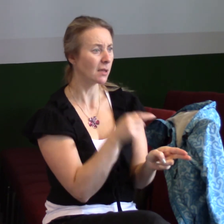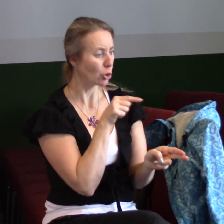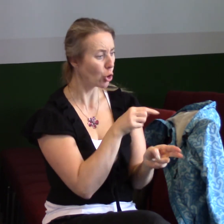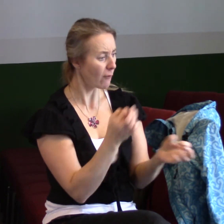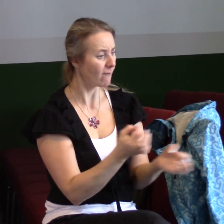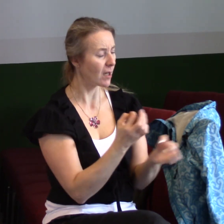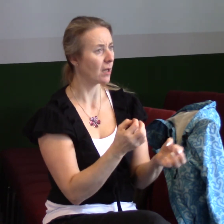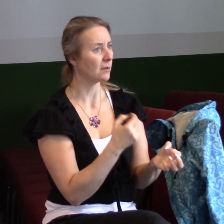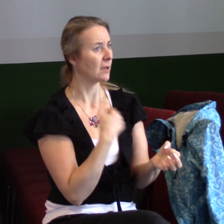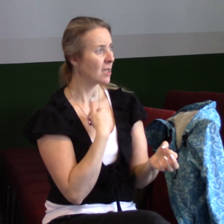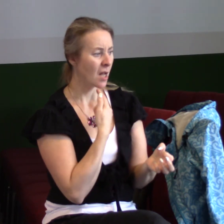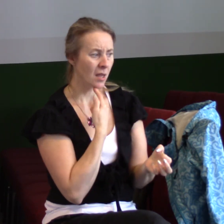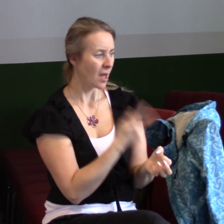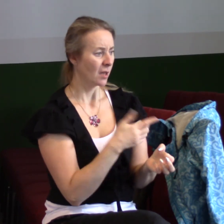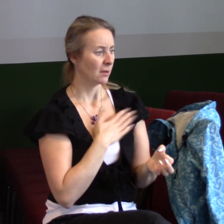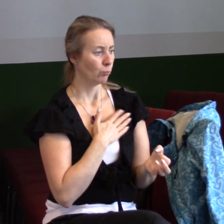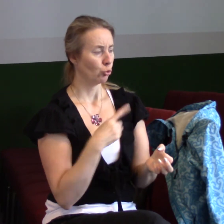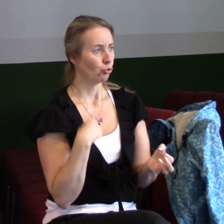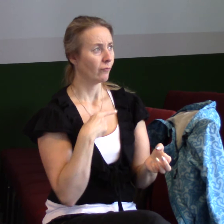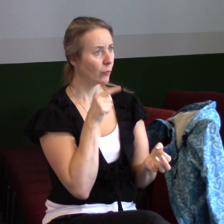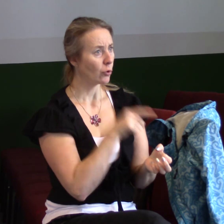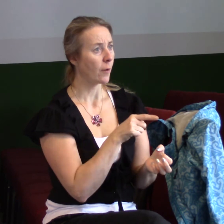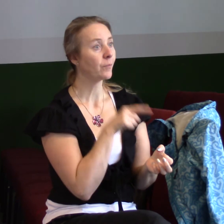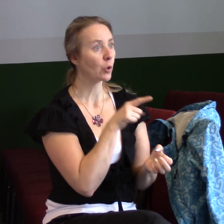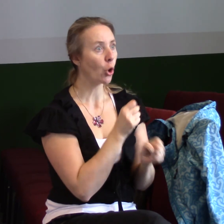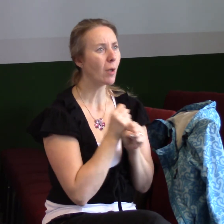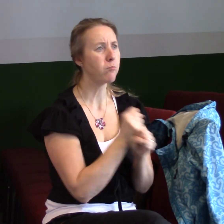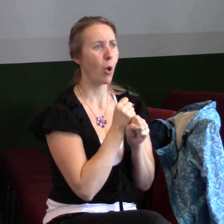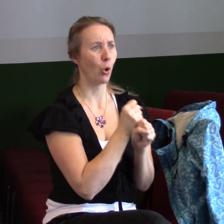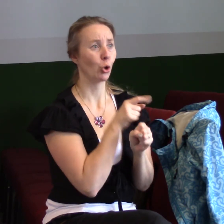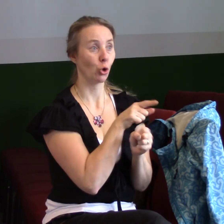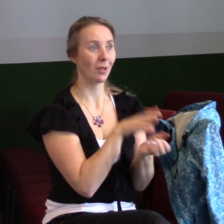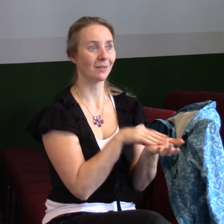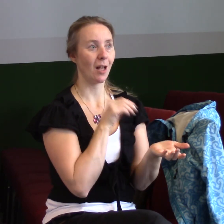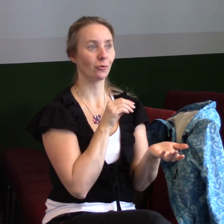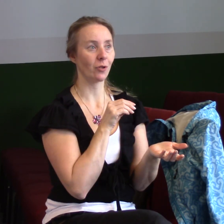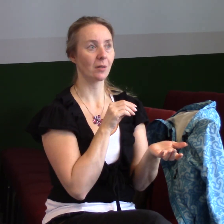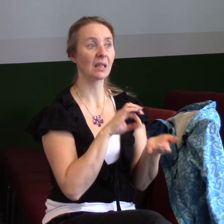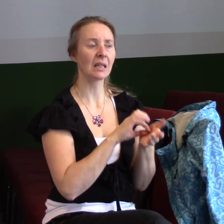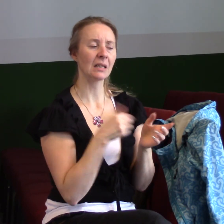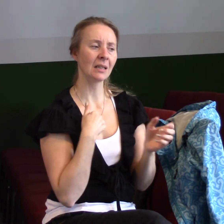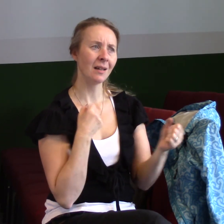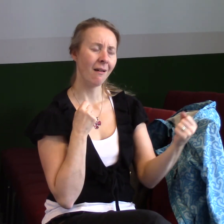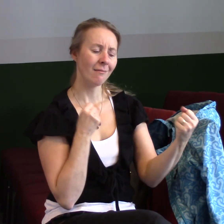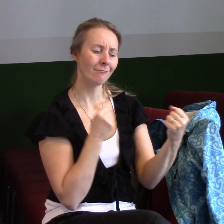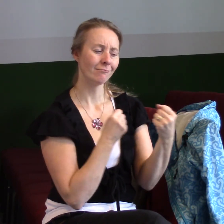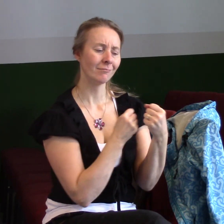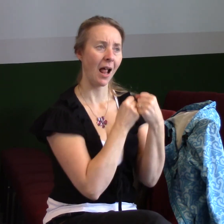já nechci, aby tohle bylo v mém životě. Víte, a to je ten boj, to je začátek toho, kdy se tlačíme ke Kristu. Jestli si